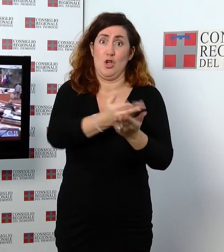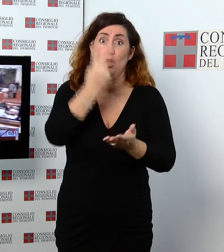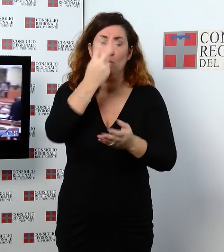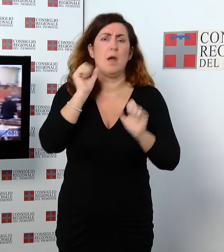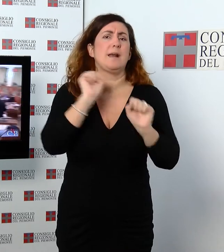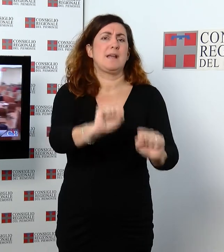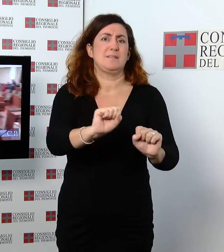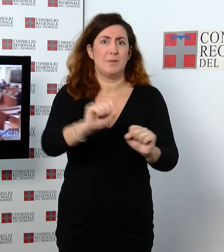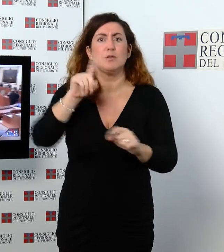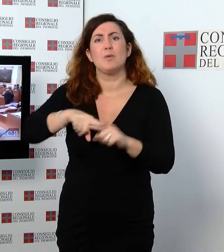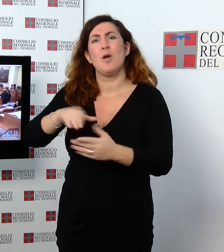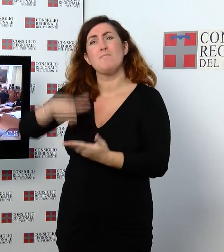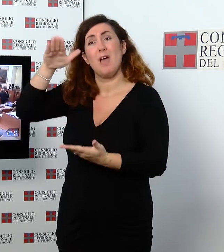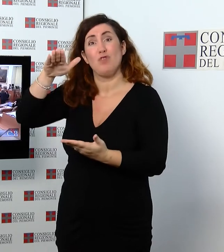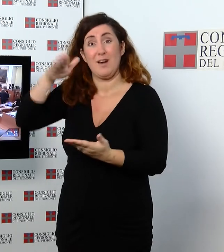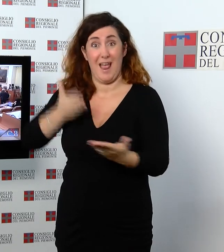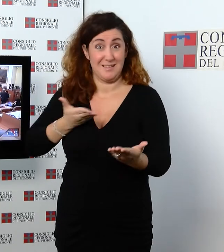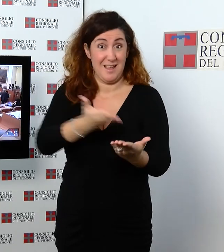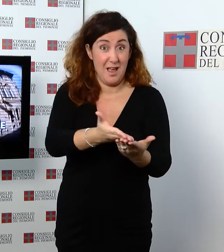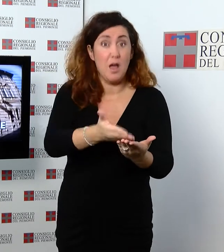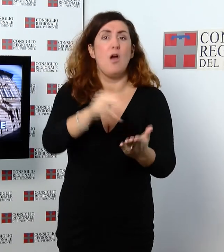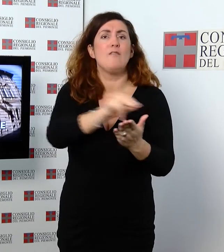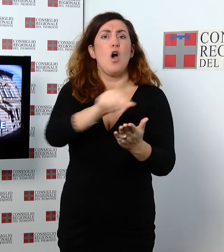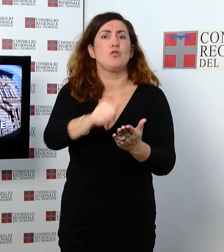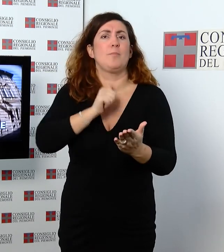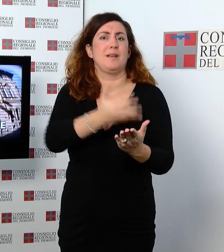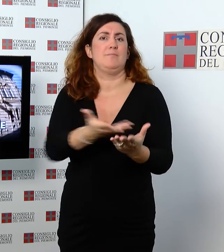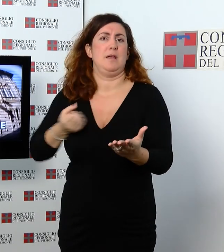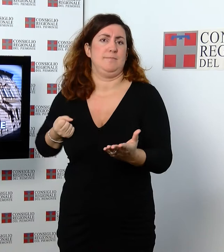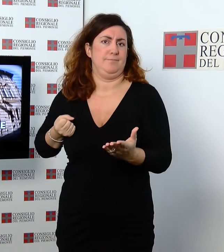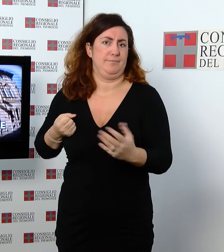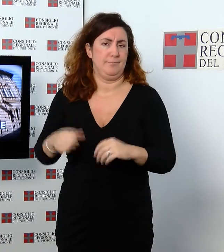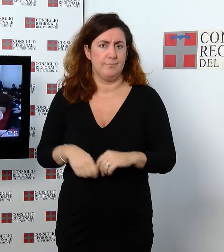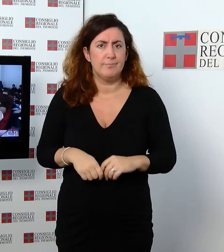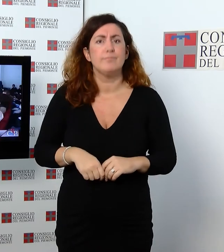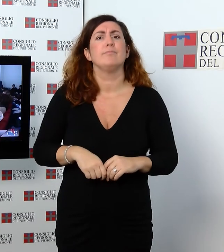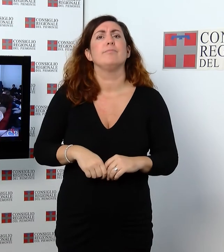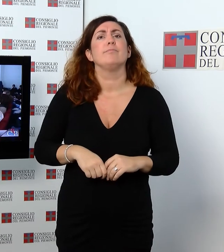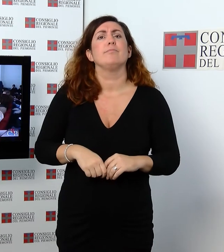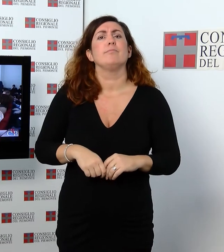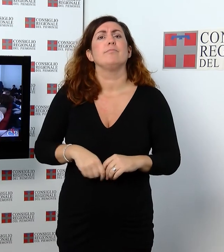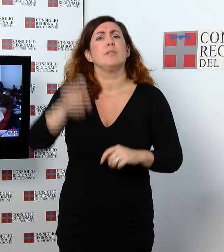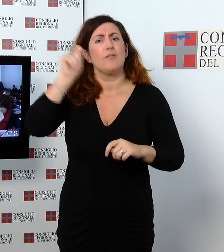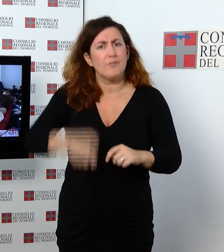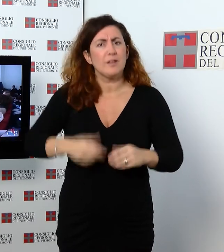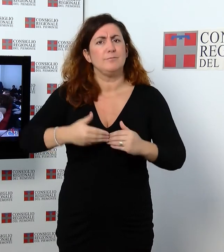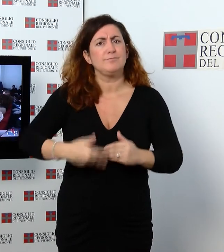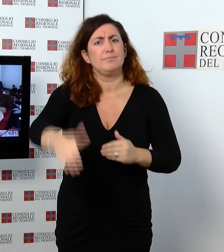quello di maggioranza è stato ritirato prima del voto. Europe from outside. Ha preso via il campus in Audi di Torino